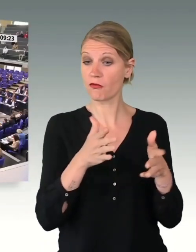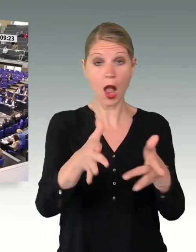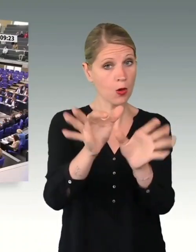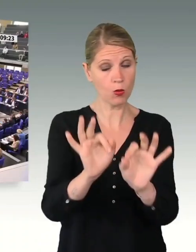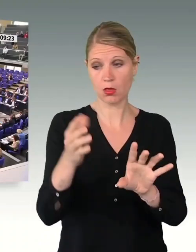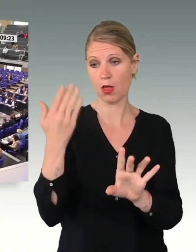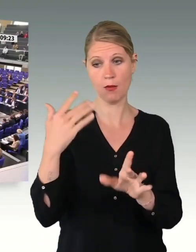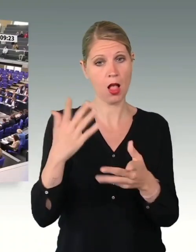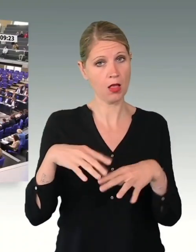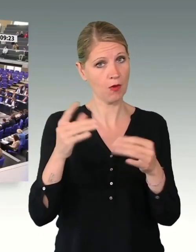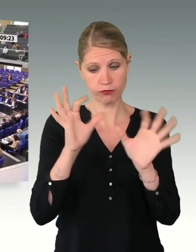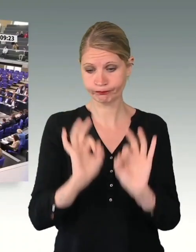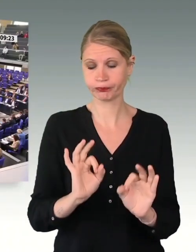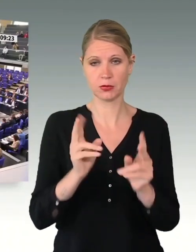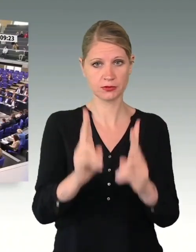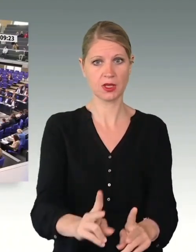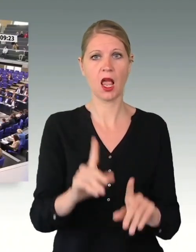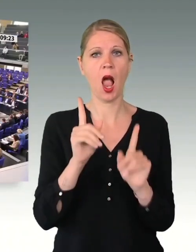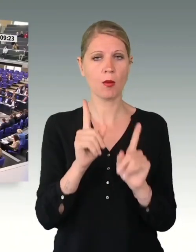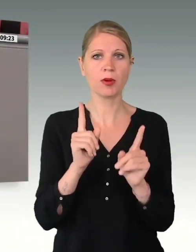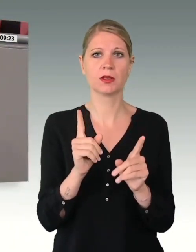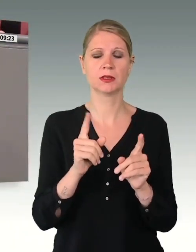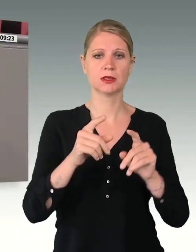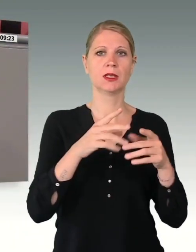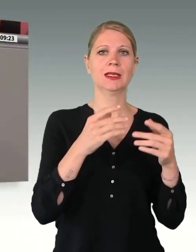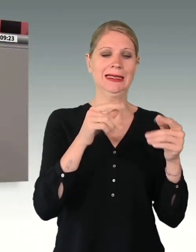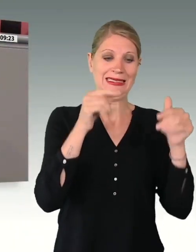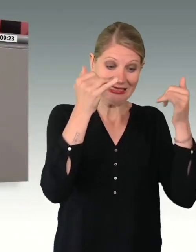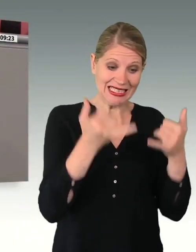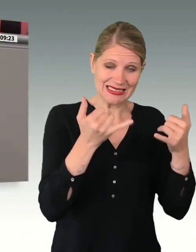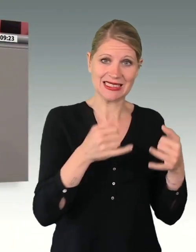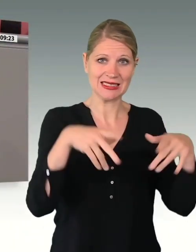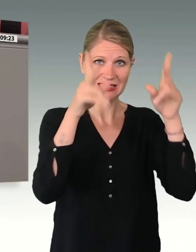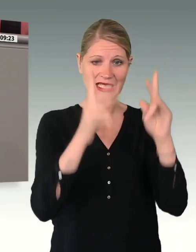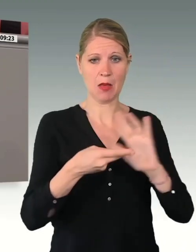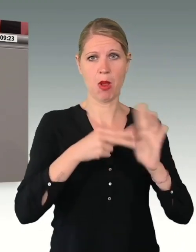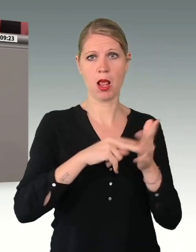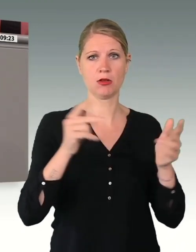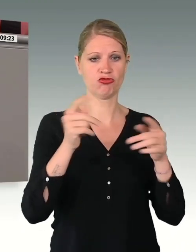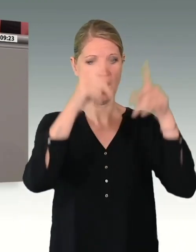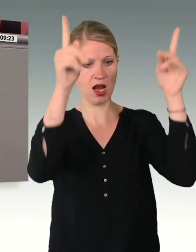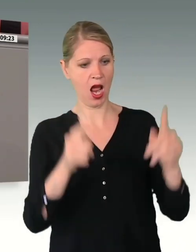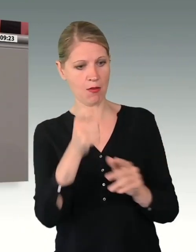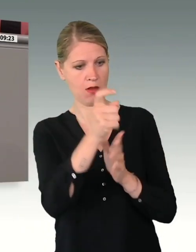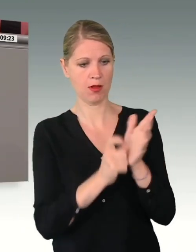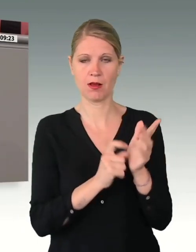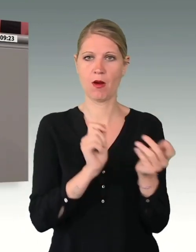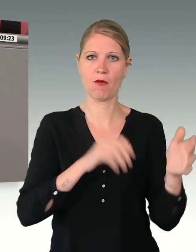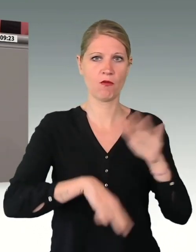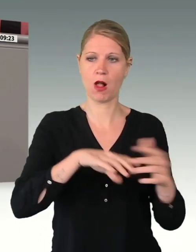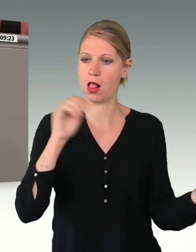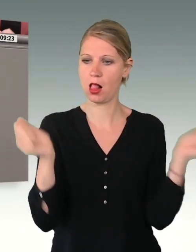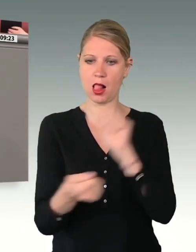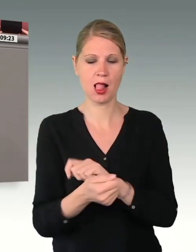Doch die sicherheitspolitische Rahmenlage hat sich grundlegend verändert. Und deshalb muss dieser Kurs nicht nur